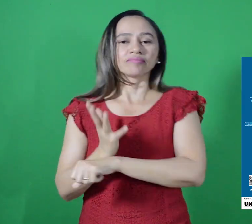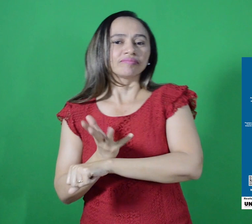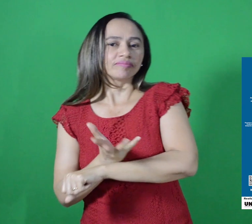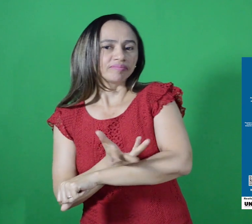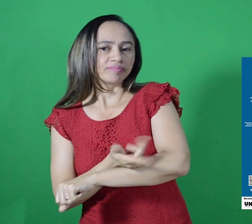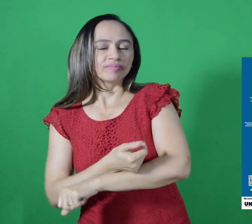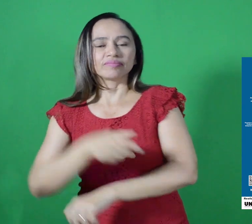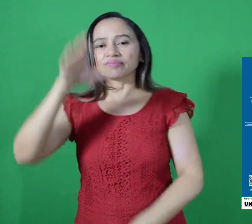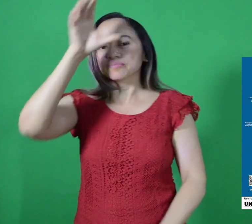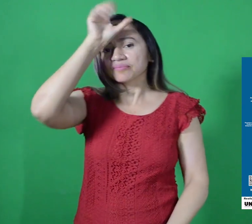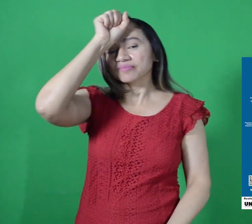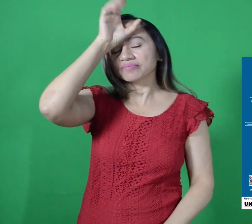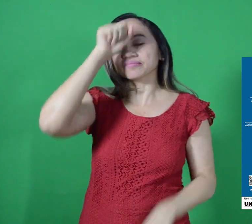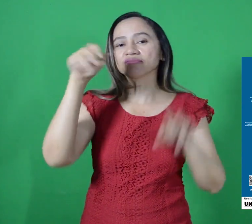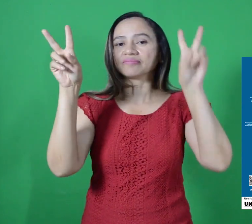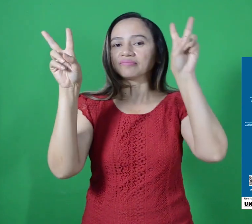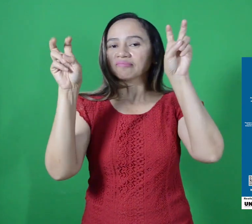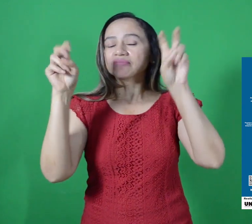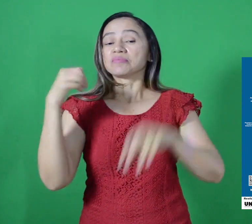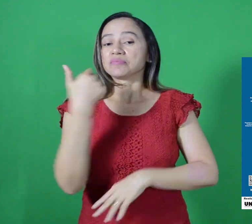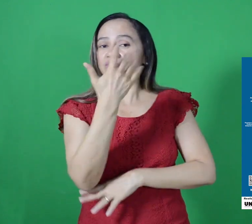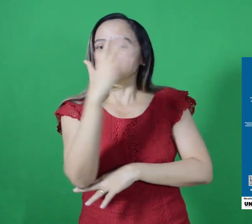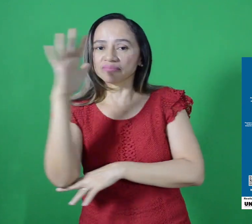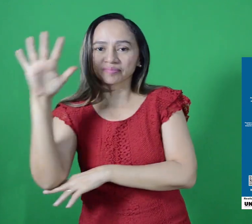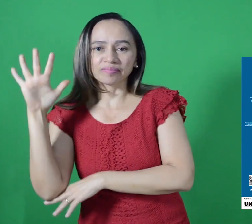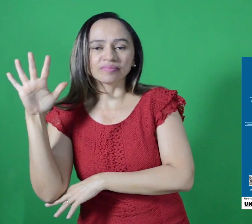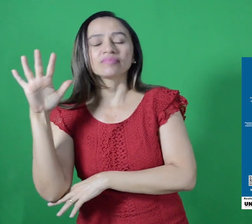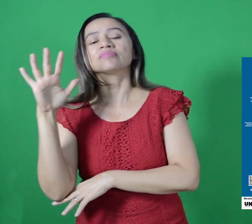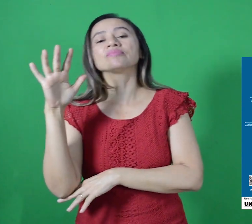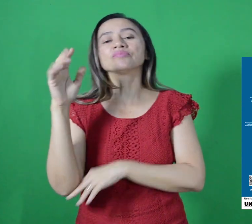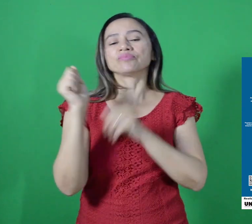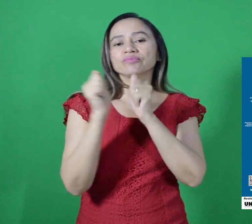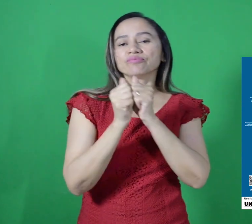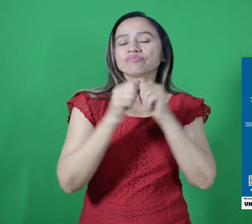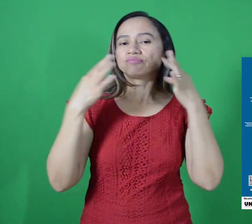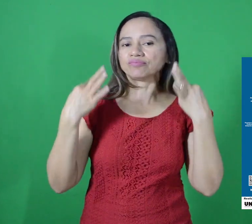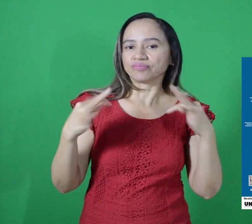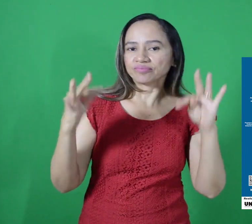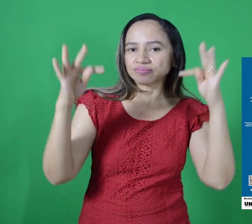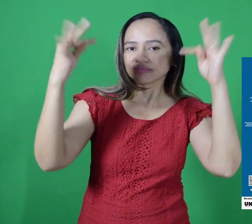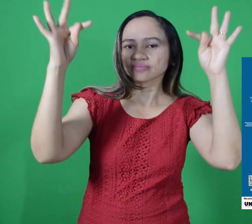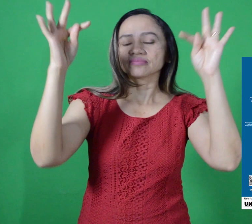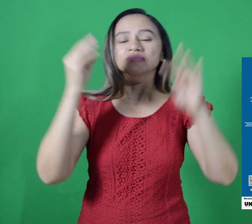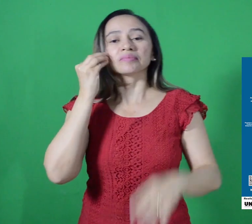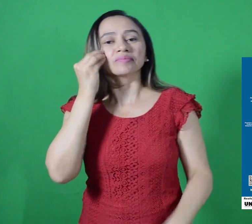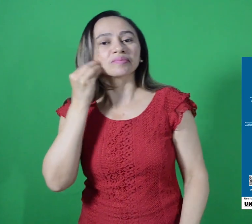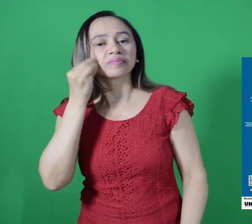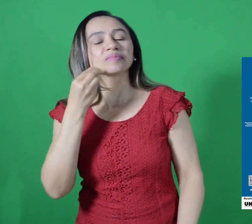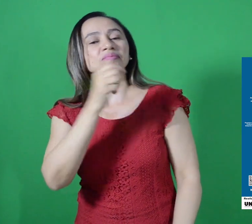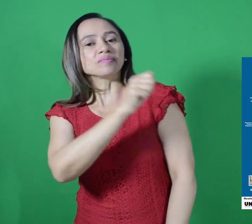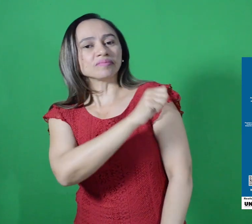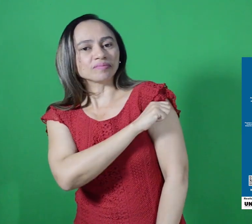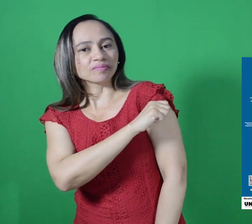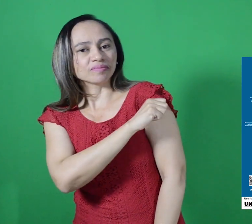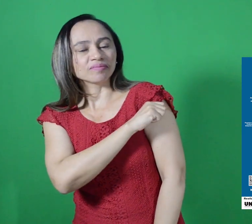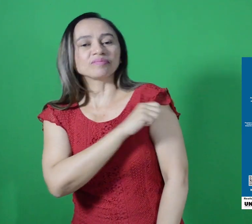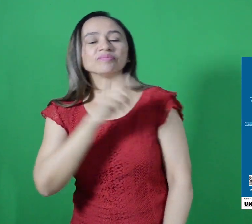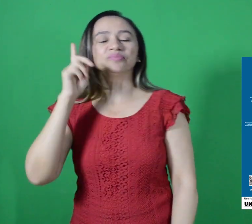esse é o seu sinal, abordando o tema Emoção e Aprendizagem de Temas Ambientais com